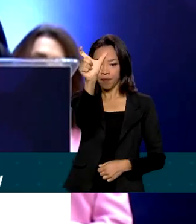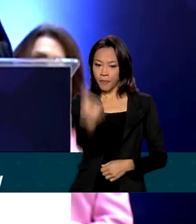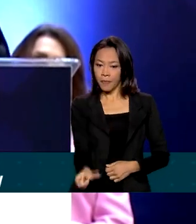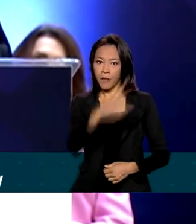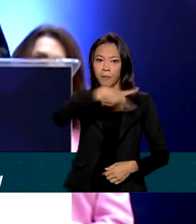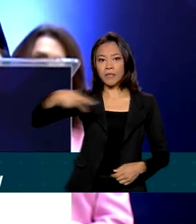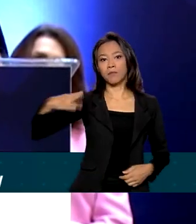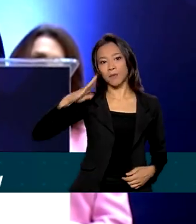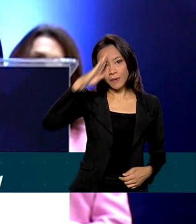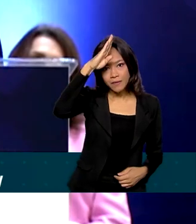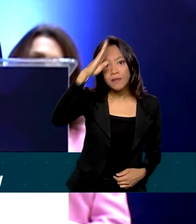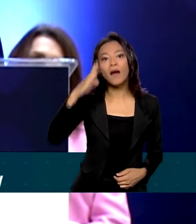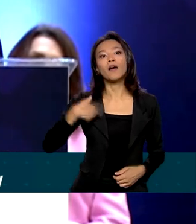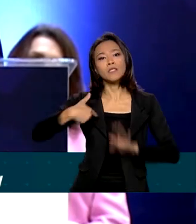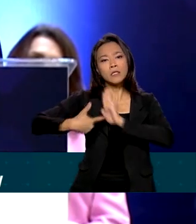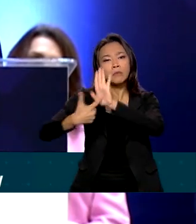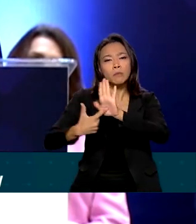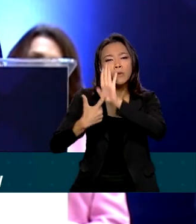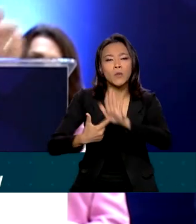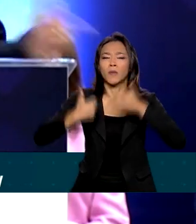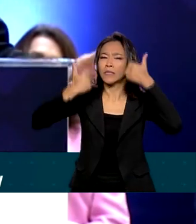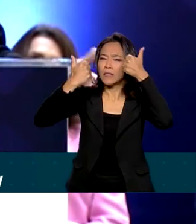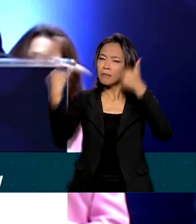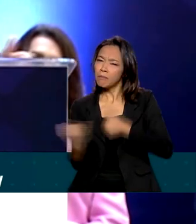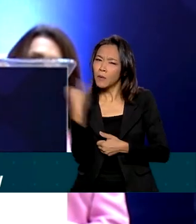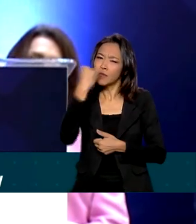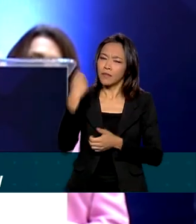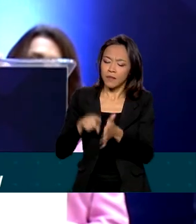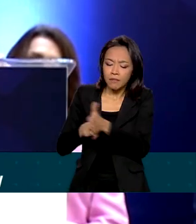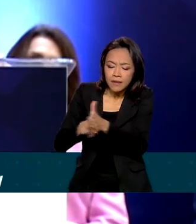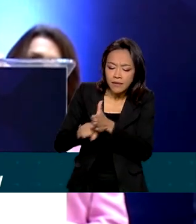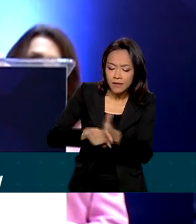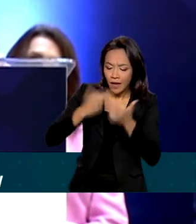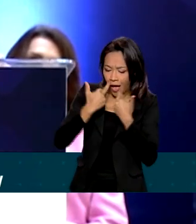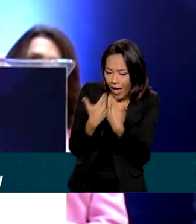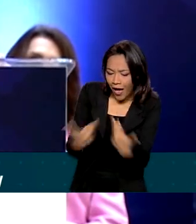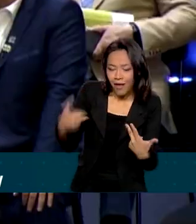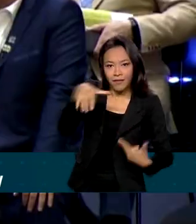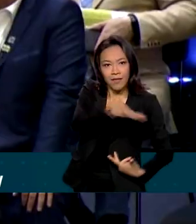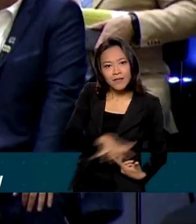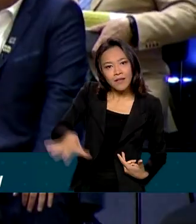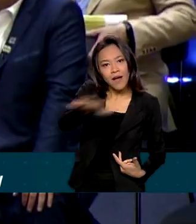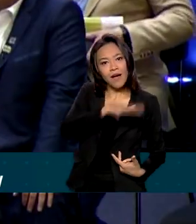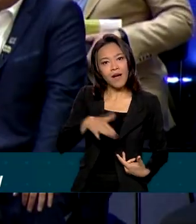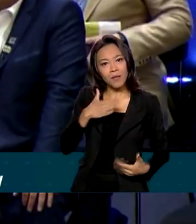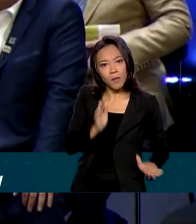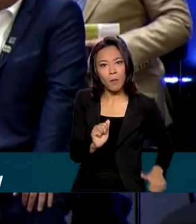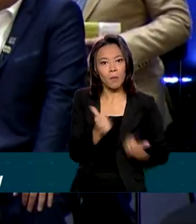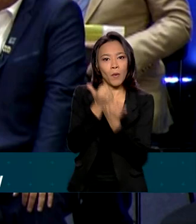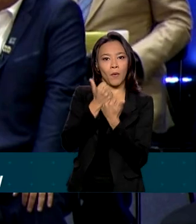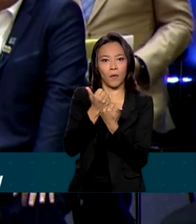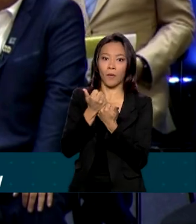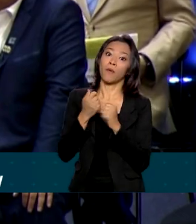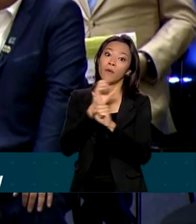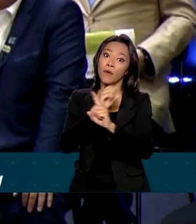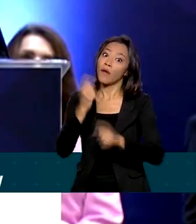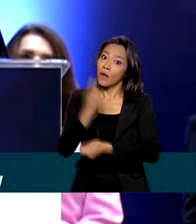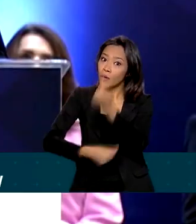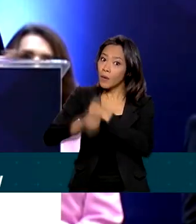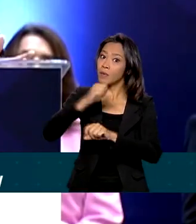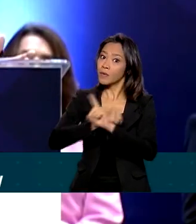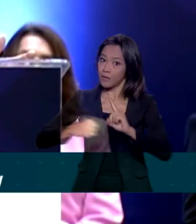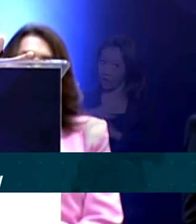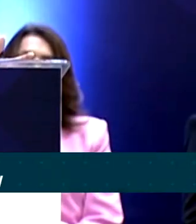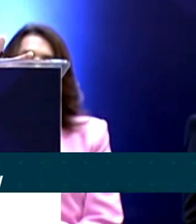Bolsonaro destacou a importância da pesquisa e da inovação para o desenvolvimento econômico e social do país.